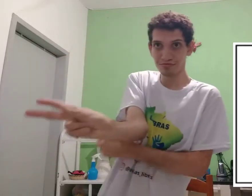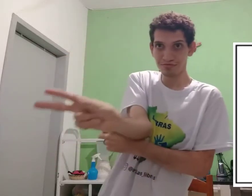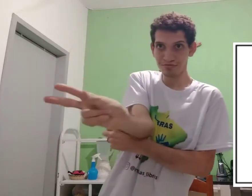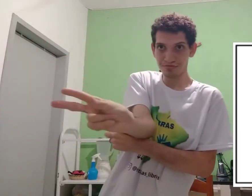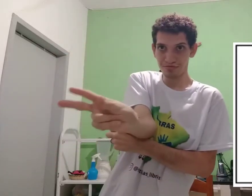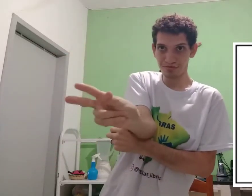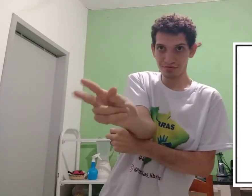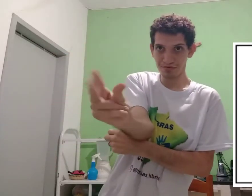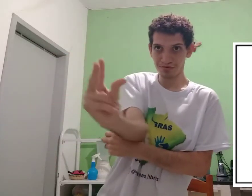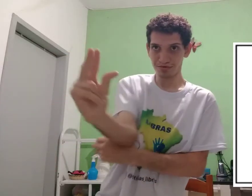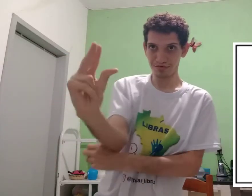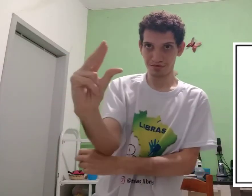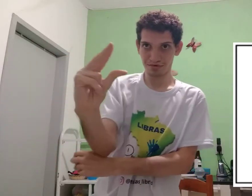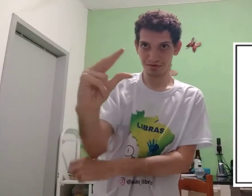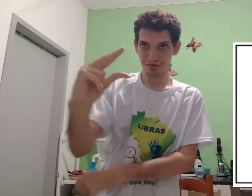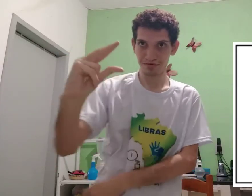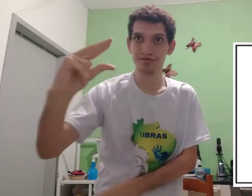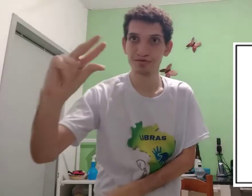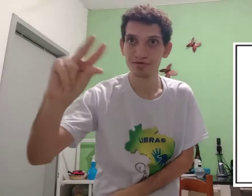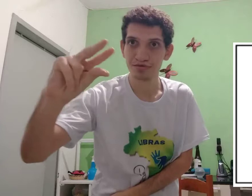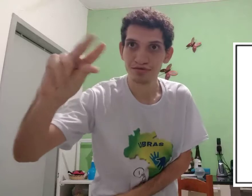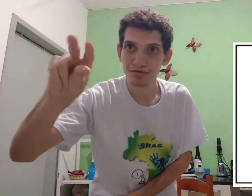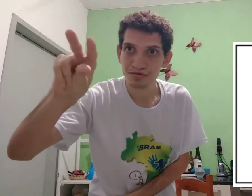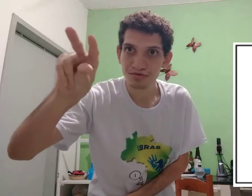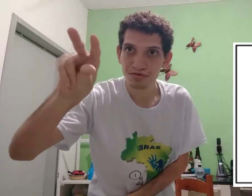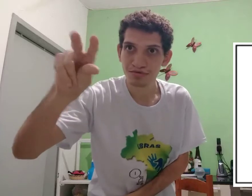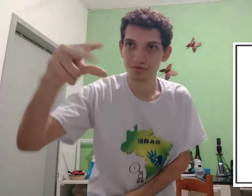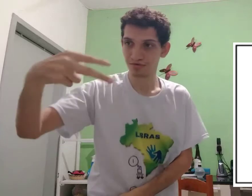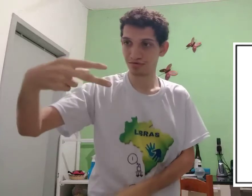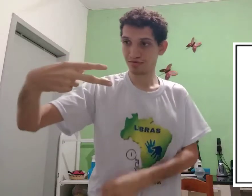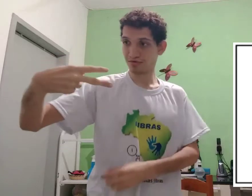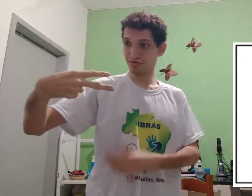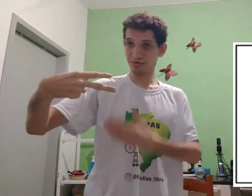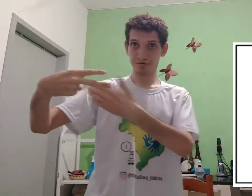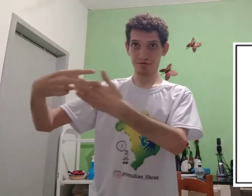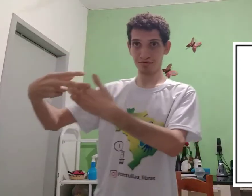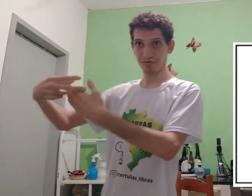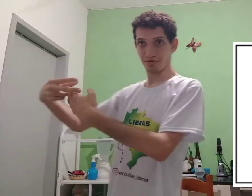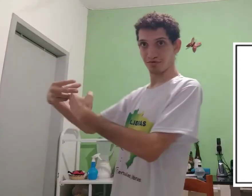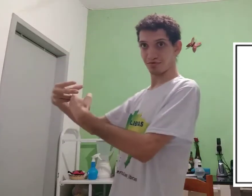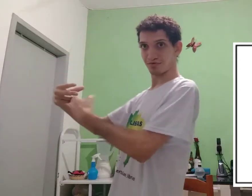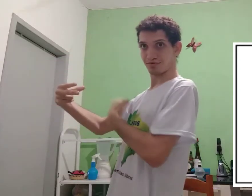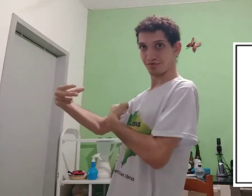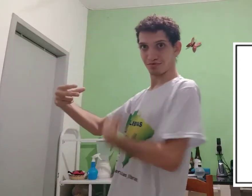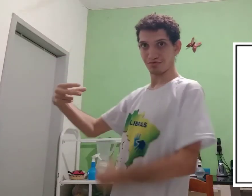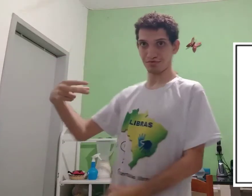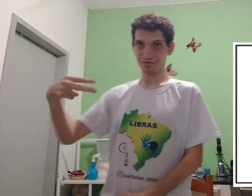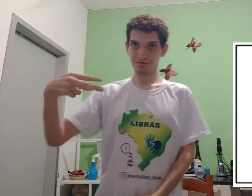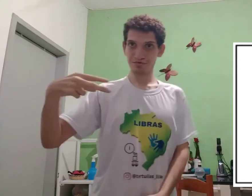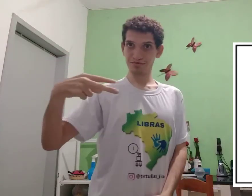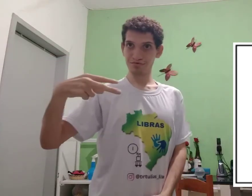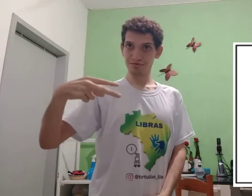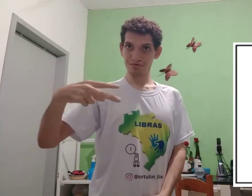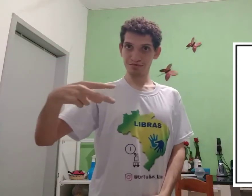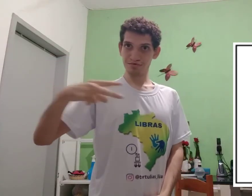viu? Assim, nessa configuração, nessa orientação,